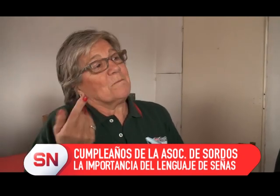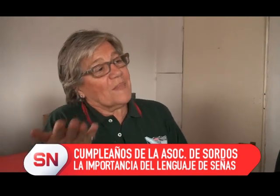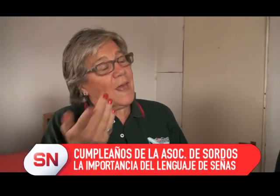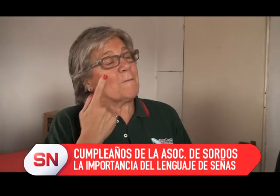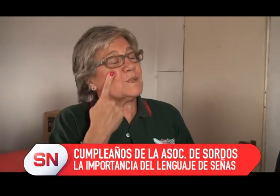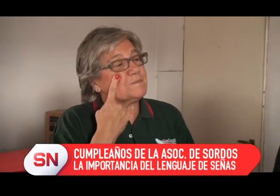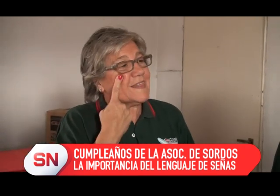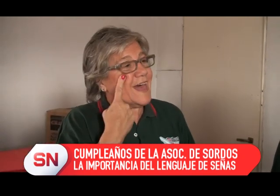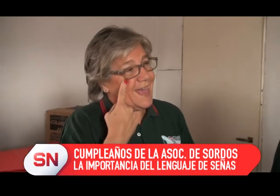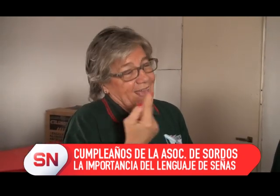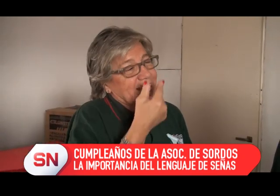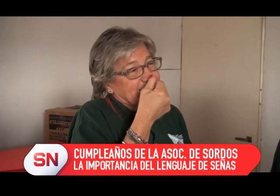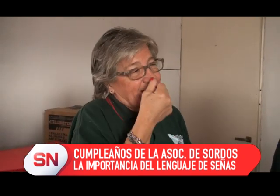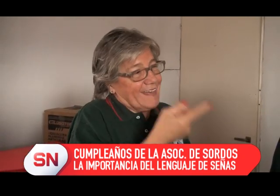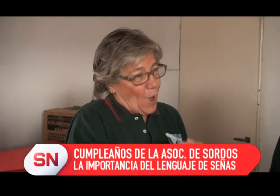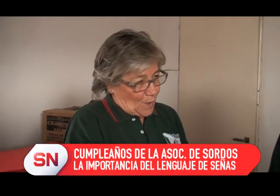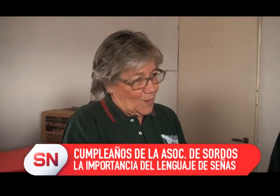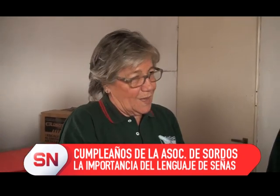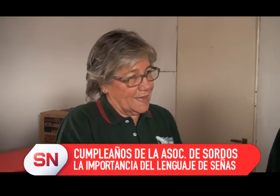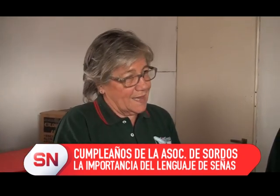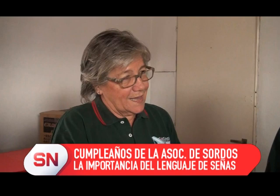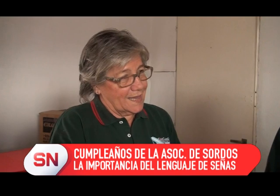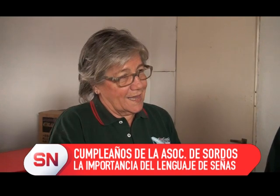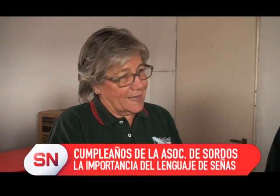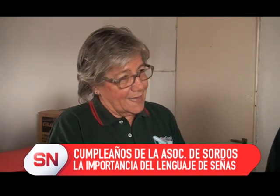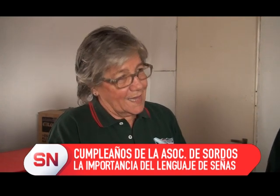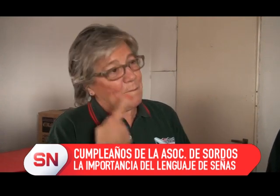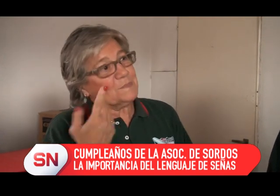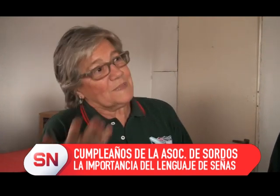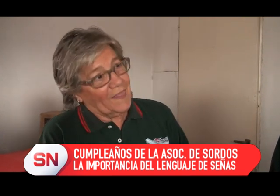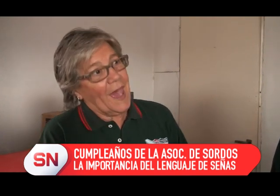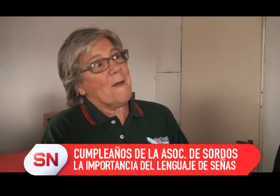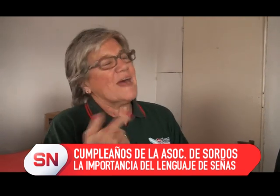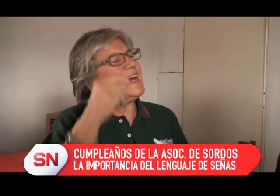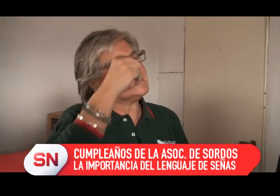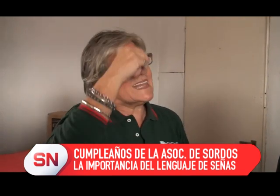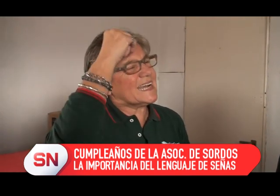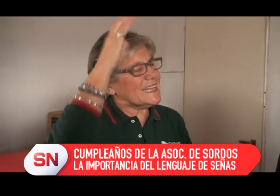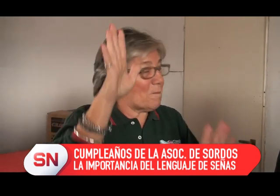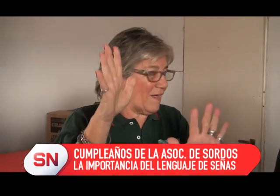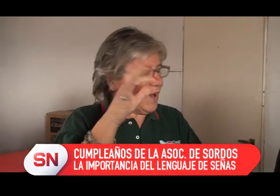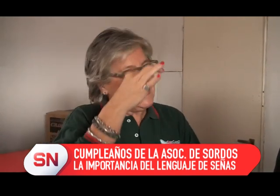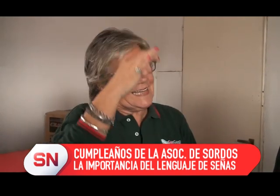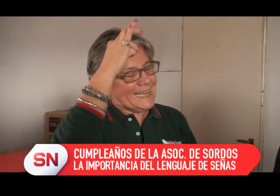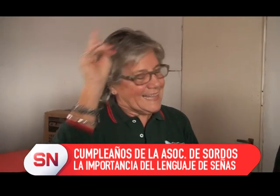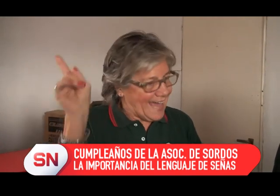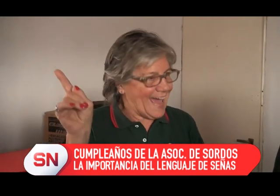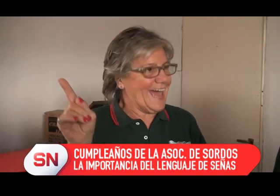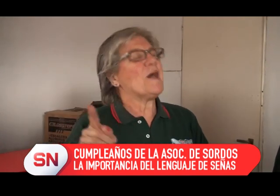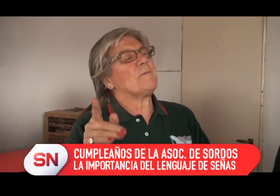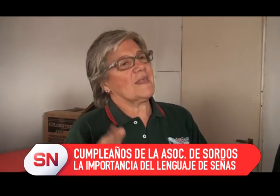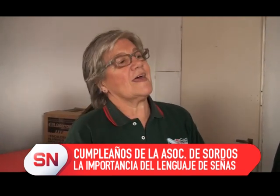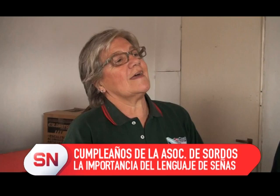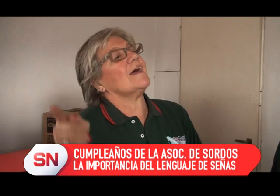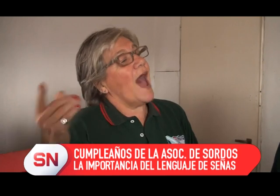primero un lugar físico, Cristina Figún los ayudó mucho, le dieron un lugar en